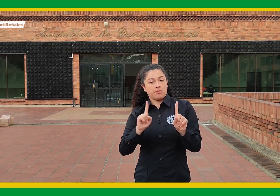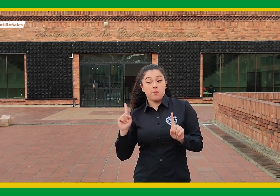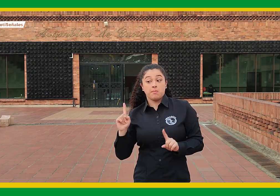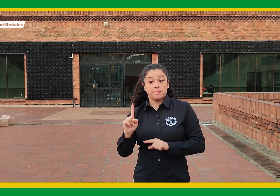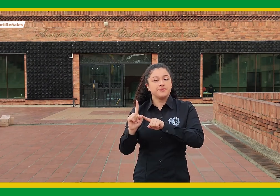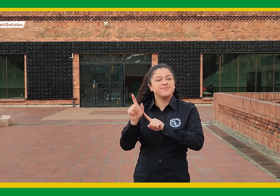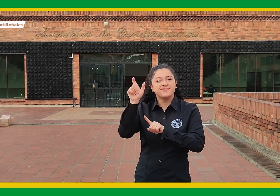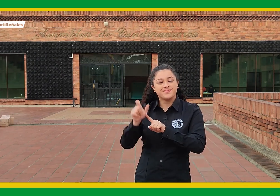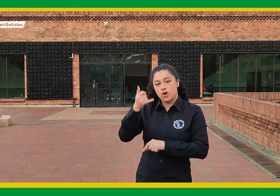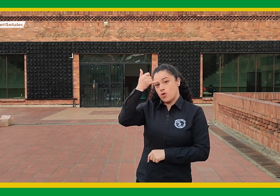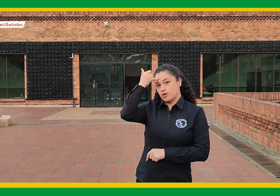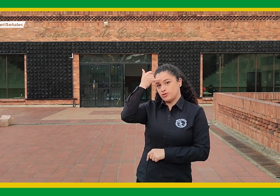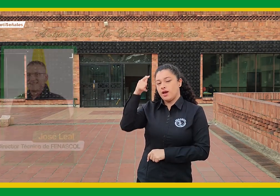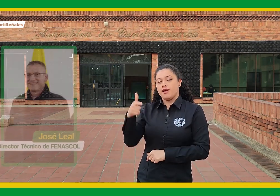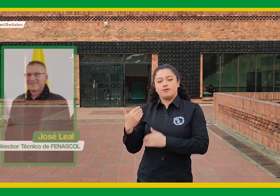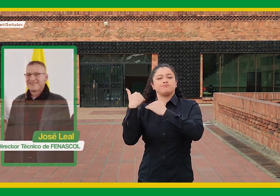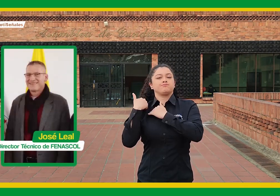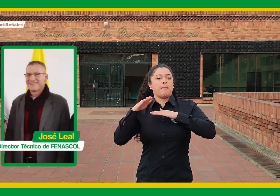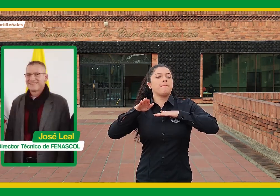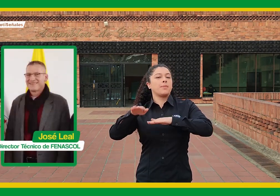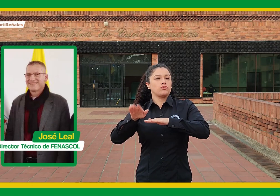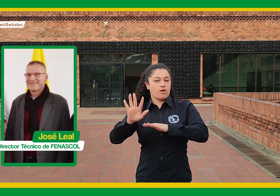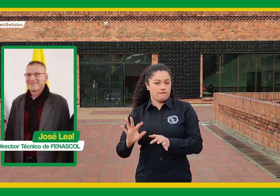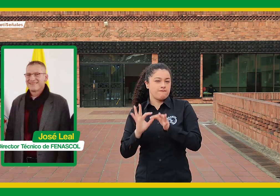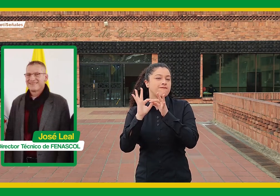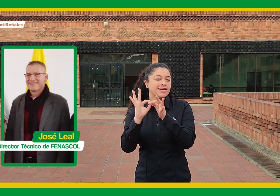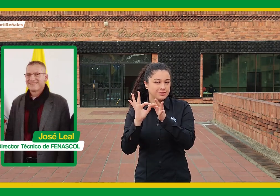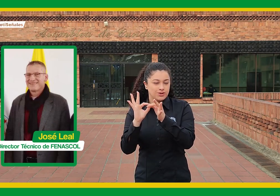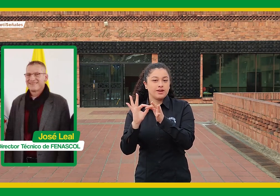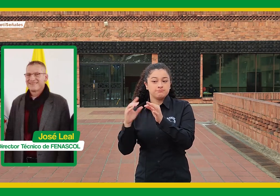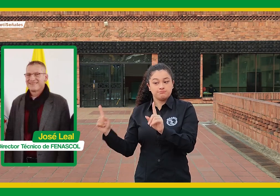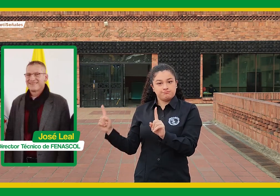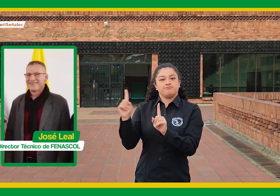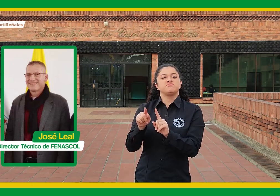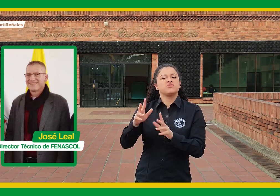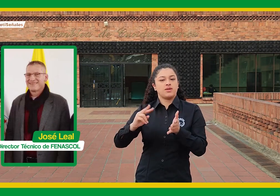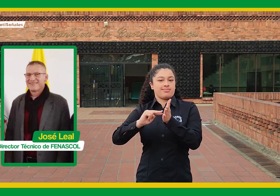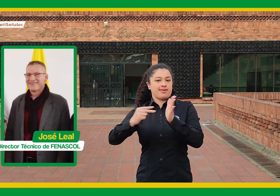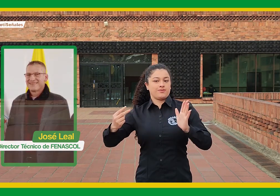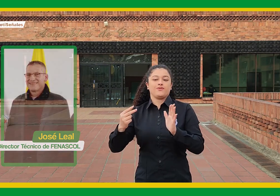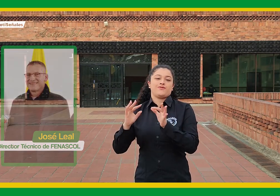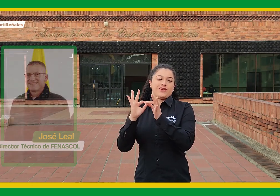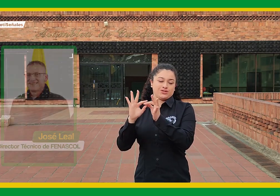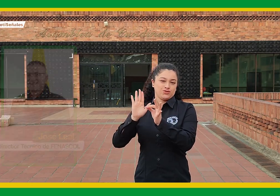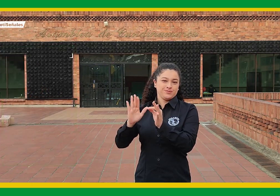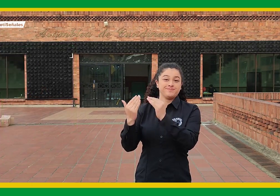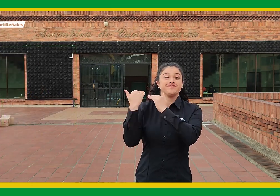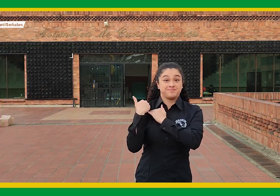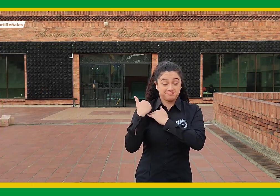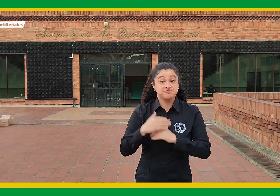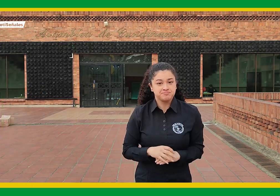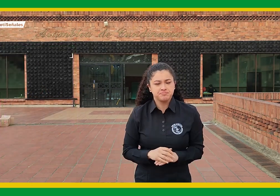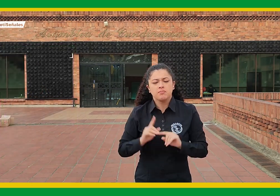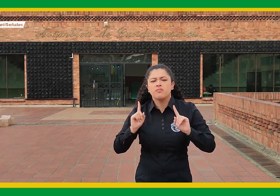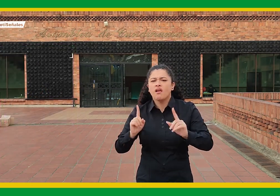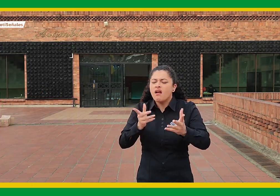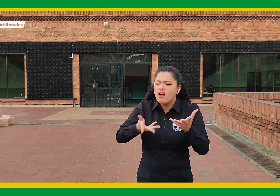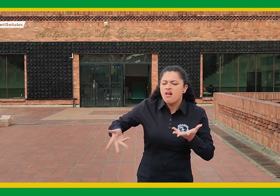entre ellos José Antonio Leal, representante de FENASCOL, el cual está a cargo del área técnica